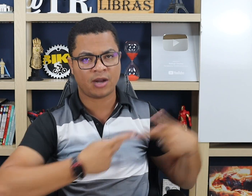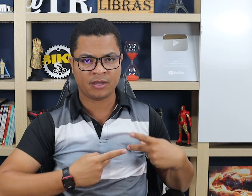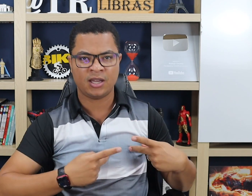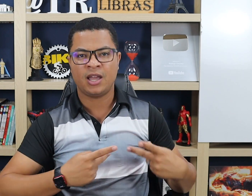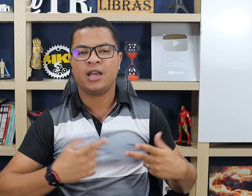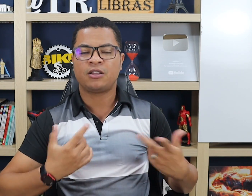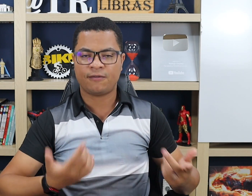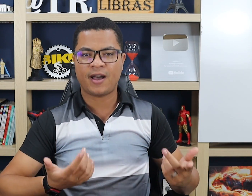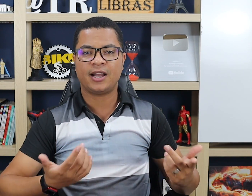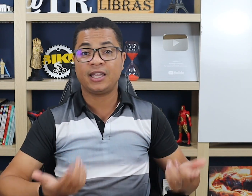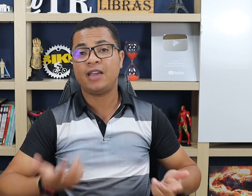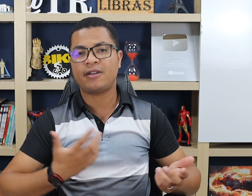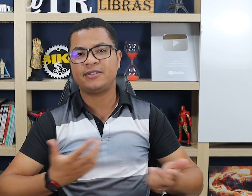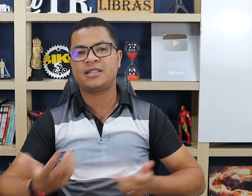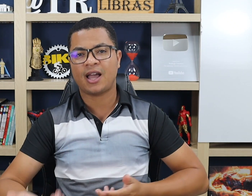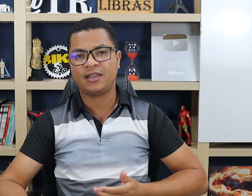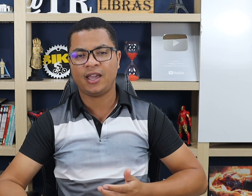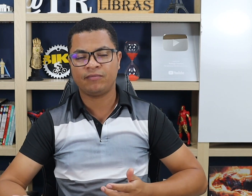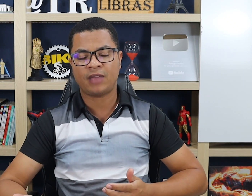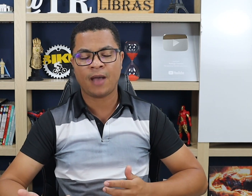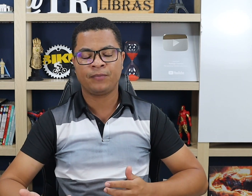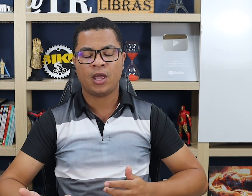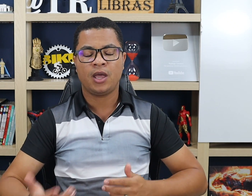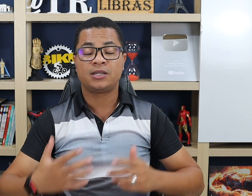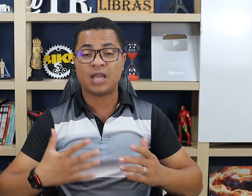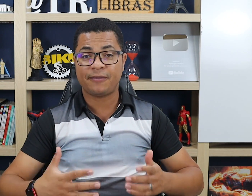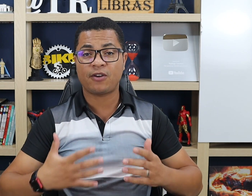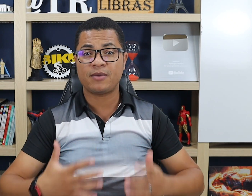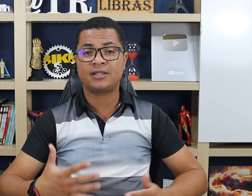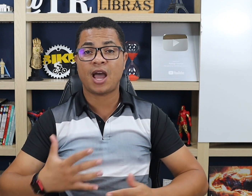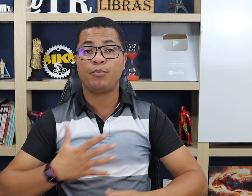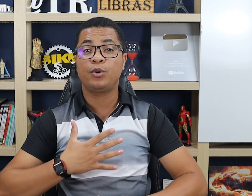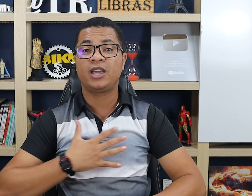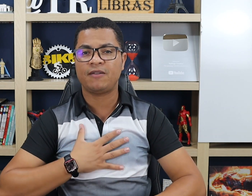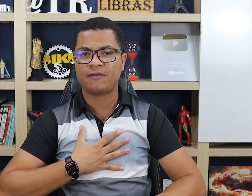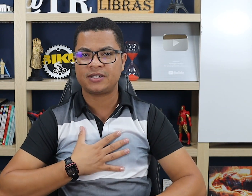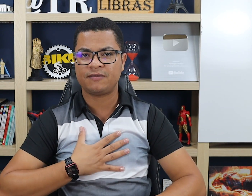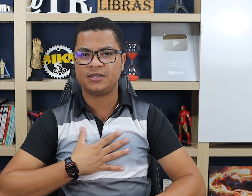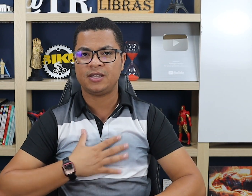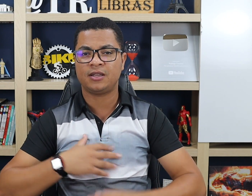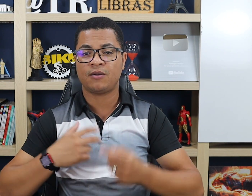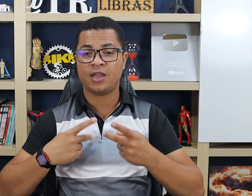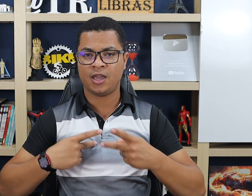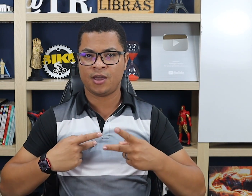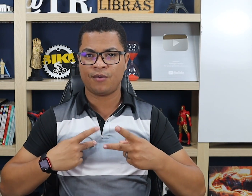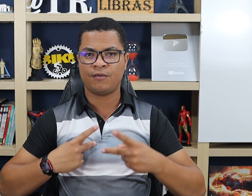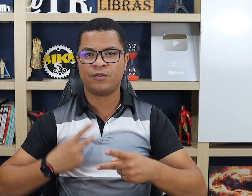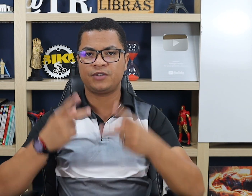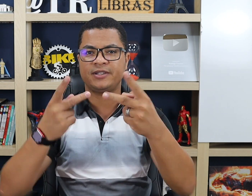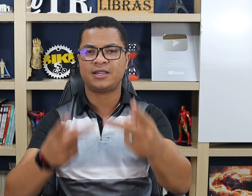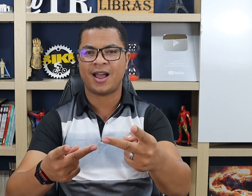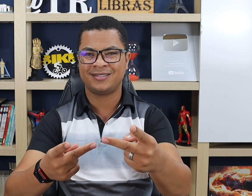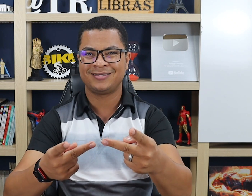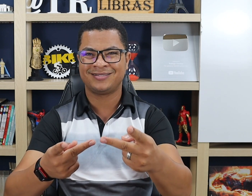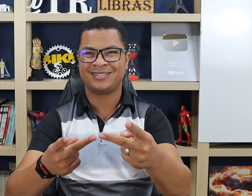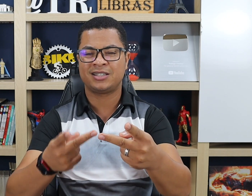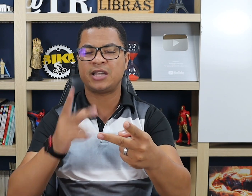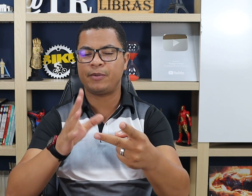para mim. Então, fala quem vai visitar quem, tá? Sempre vai começar por quem vai fazer visita. Então, eu vou te visitar. Sempre